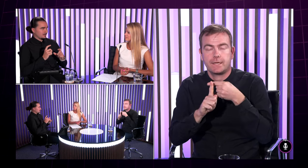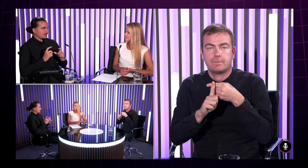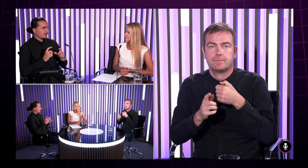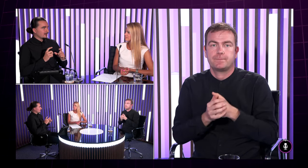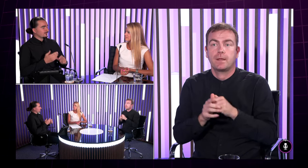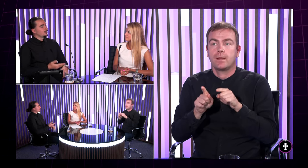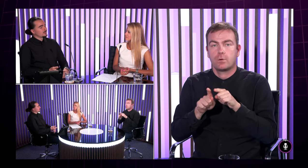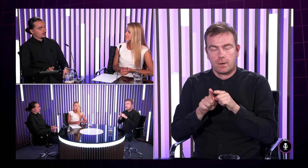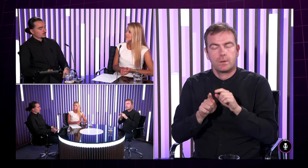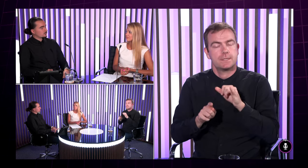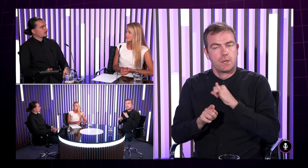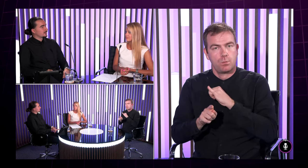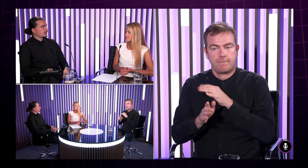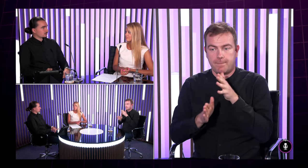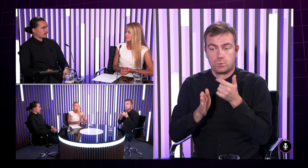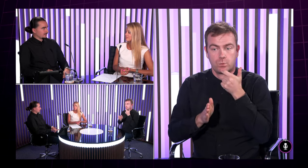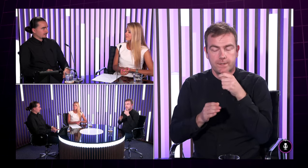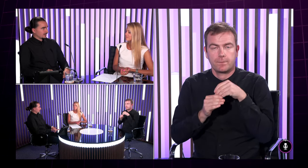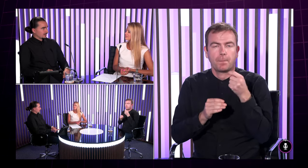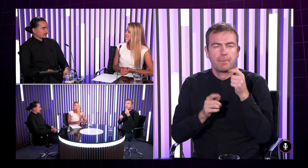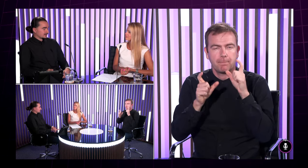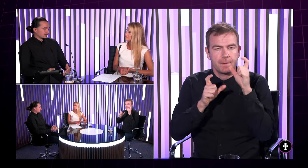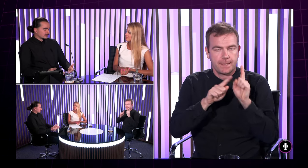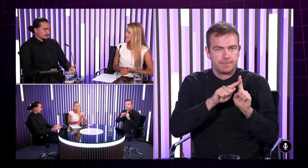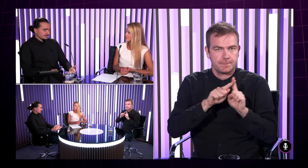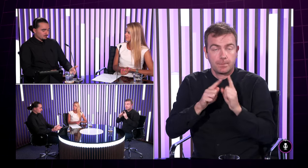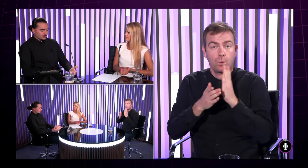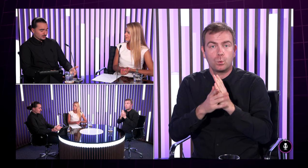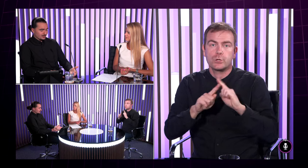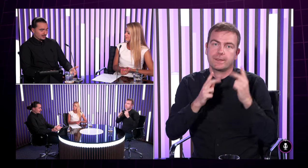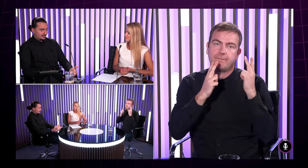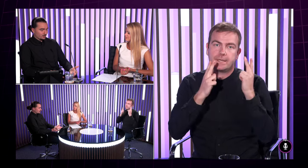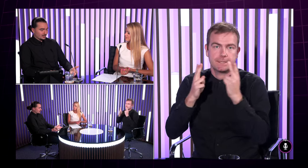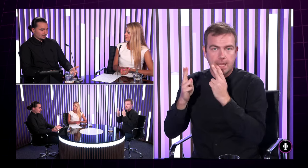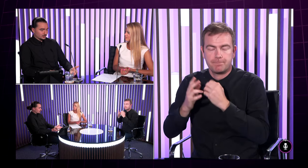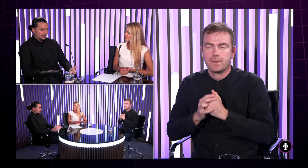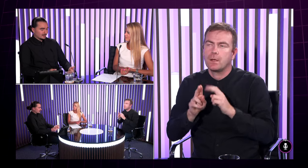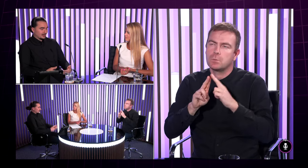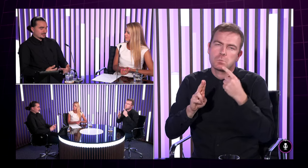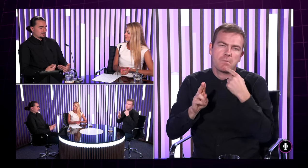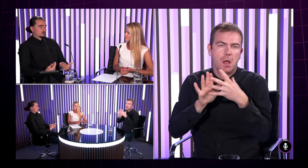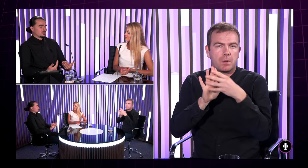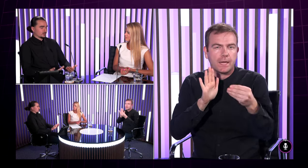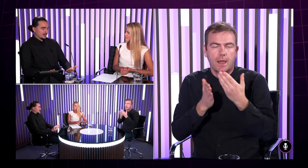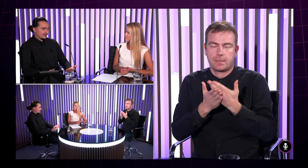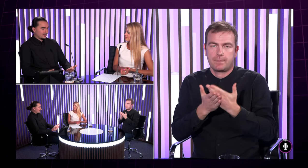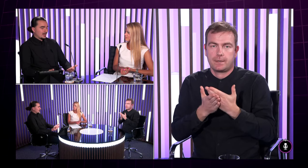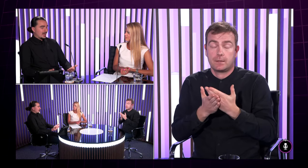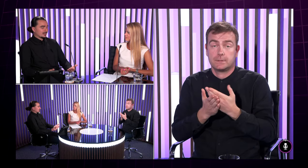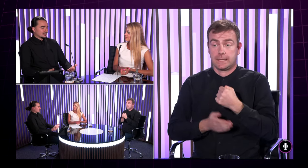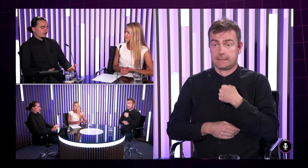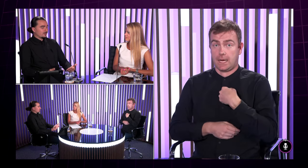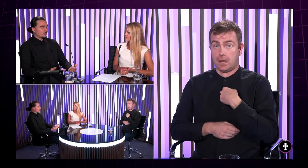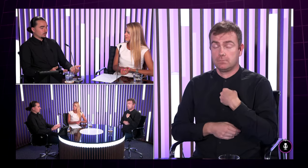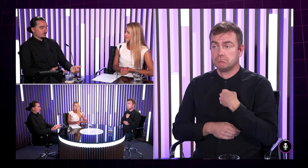rozdiely v tej mimike vediajú tých nepočujúcich urobiť veľký rozdiel možno by som dal ako príklad to že keď napríklad sa s nepočujúcim rozprávam